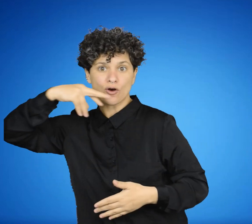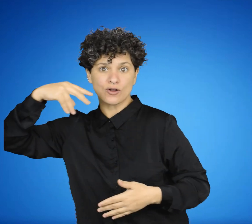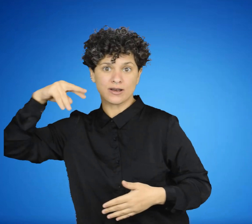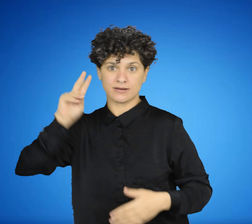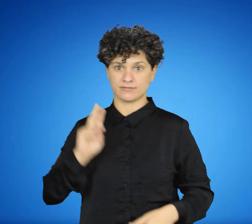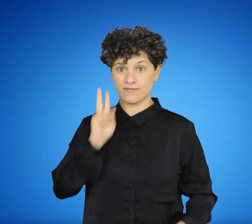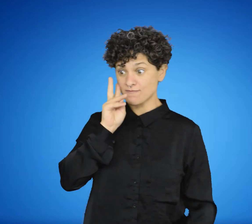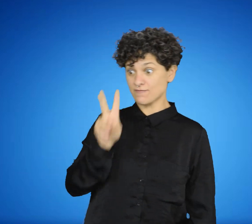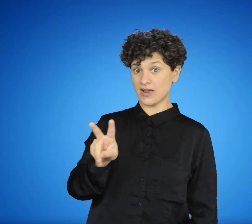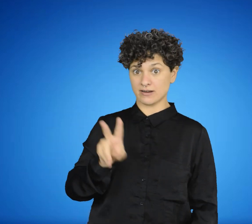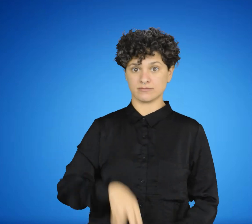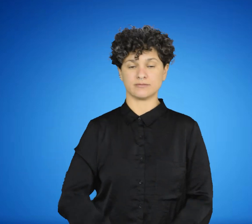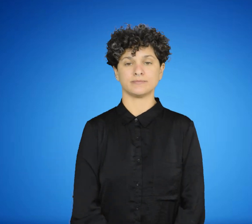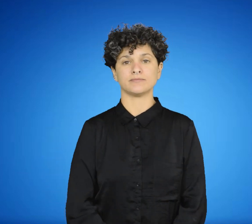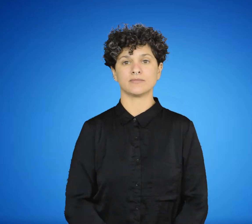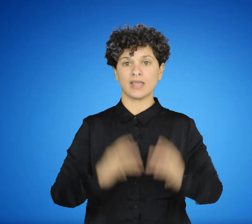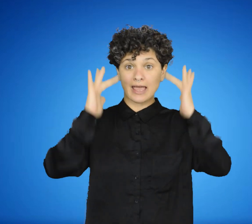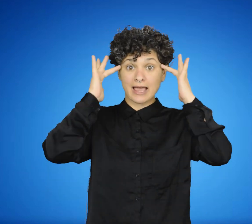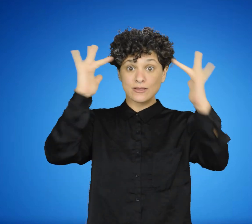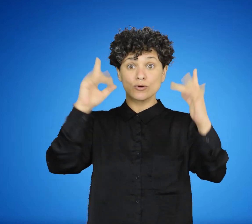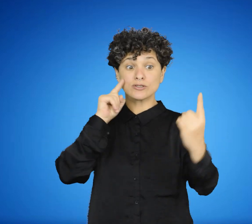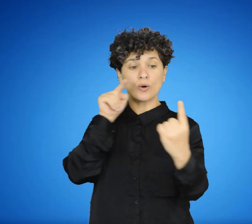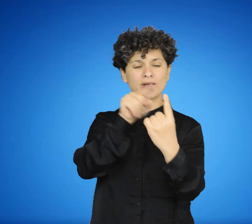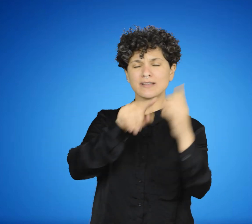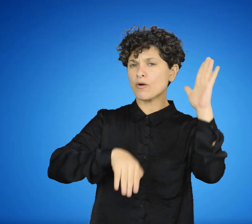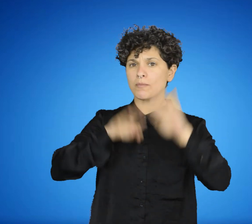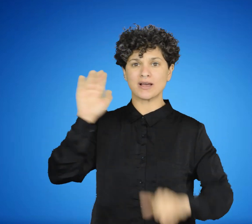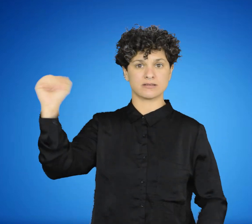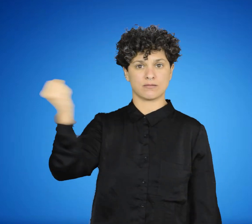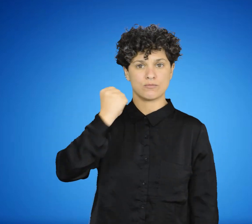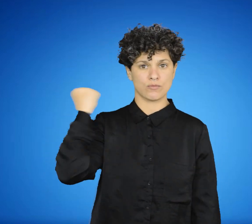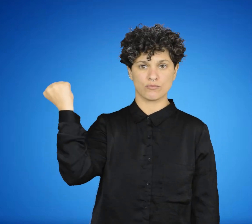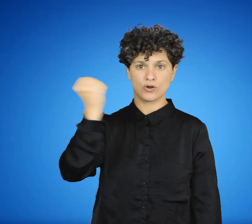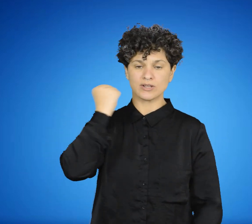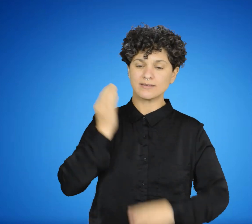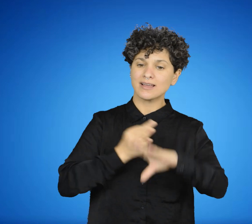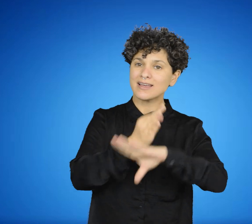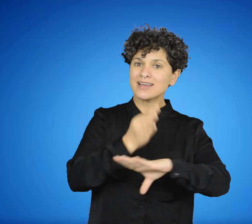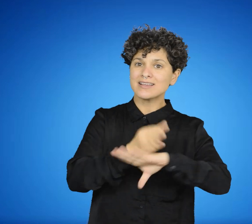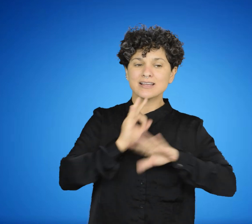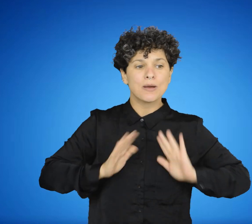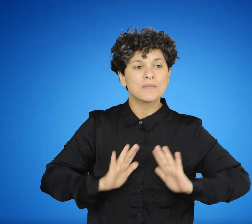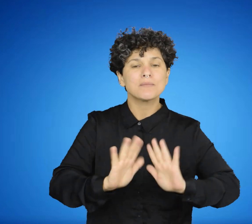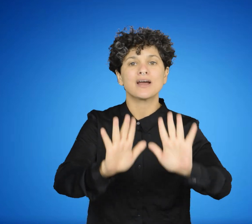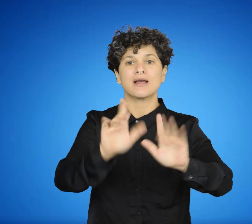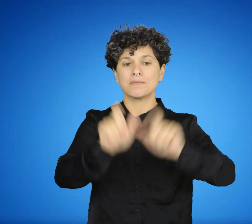profesión. Prouseau considera que En el orden natural, los hombres son todos